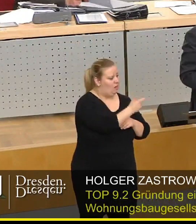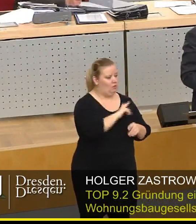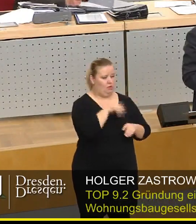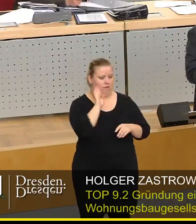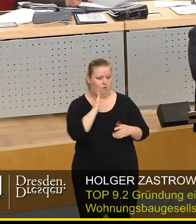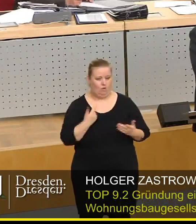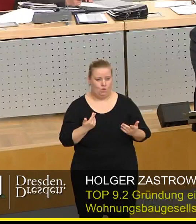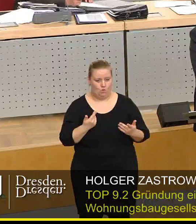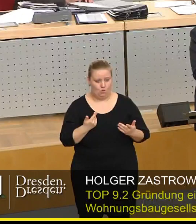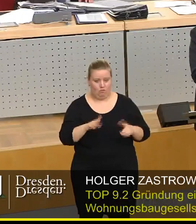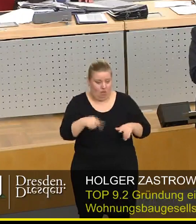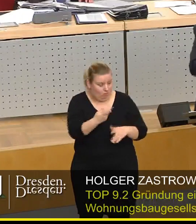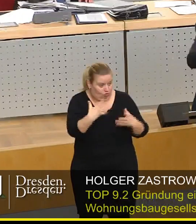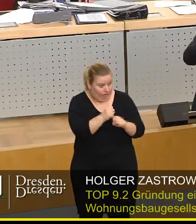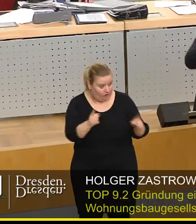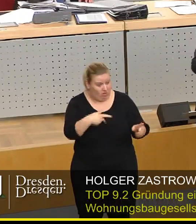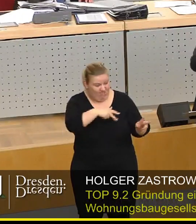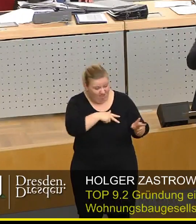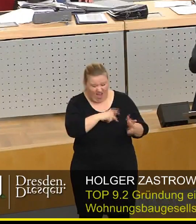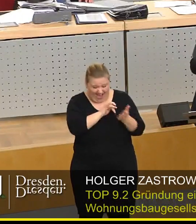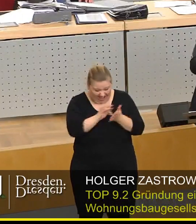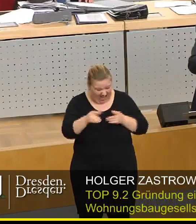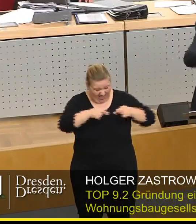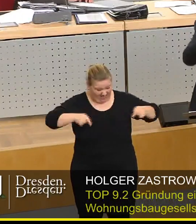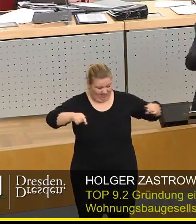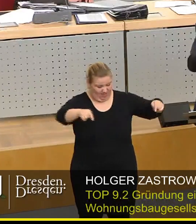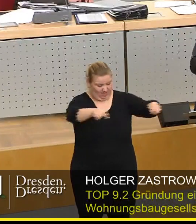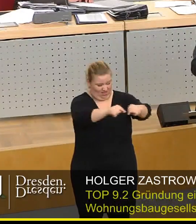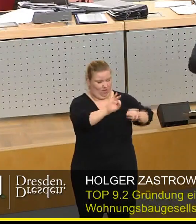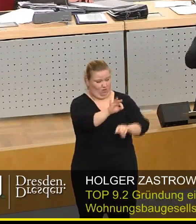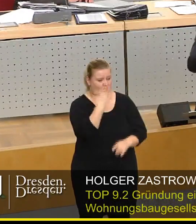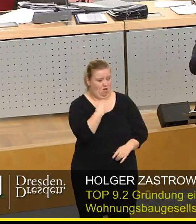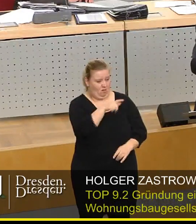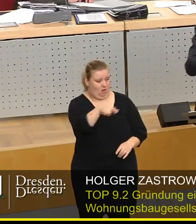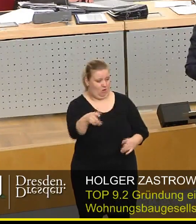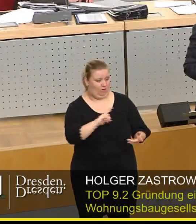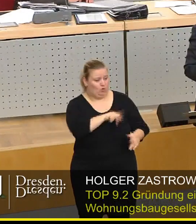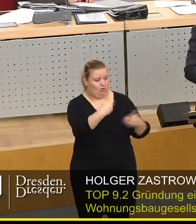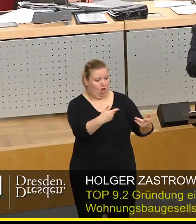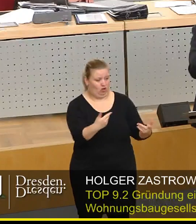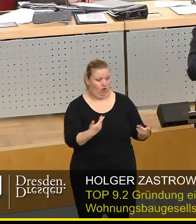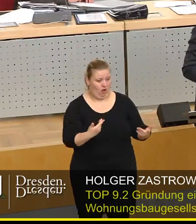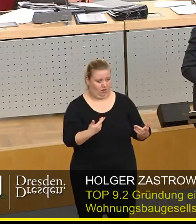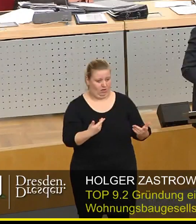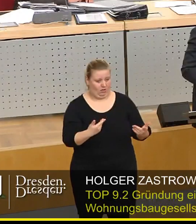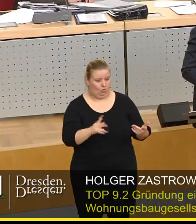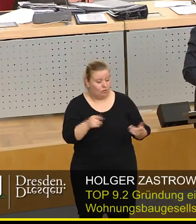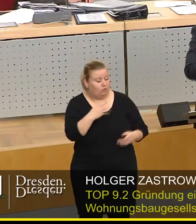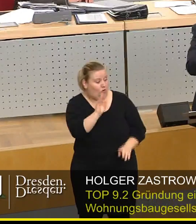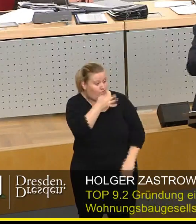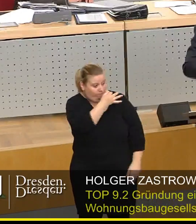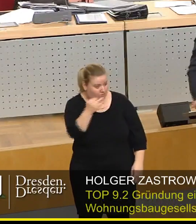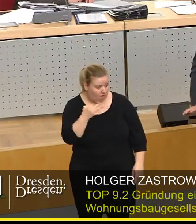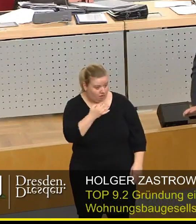dort ein paar Sozialwohnungen. Das schaffen Sie nicht. Sie schaffen reine Quartiere, die am Ende nur für sozial Schwache sind. Und jetzt eine weitere